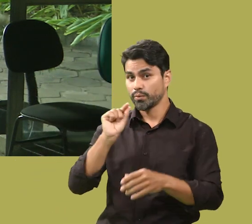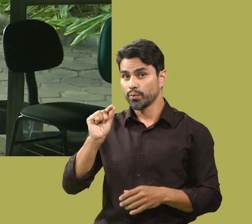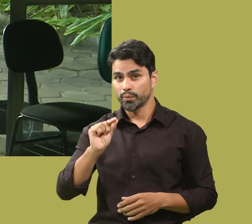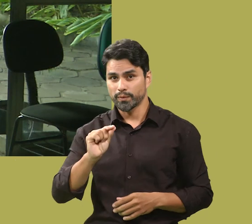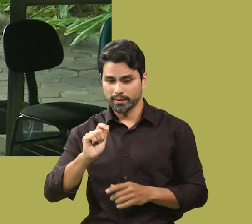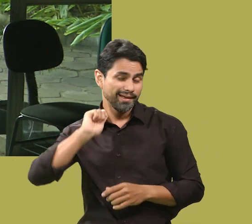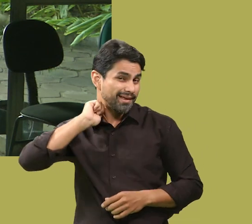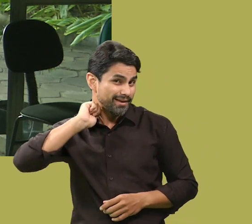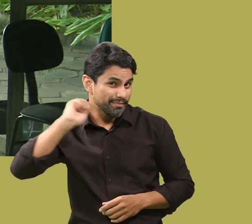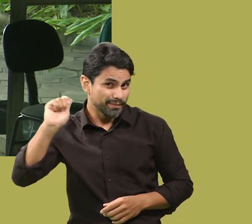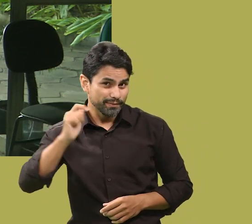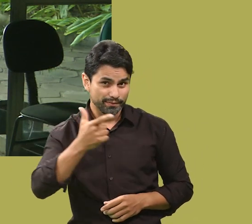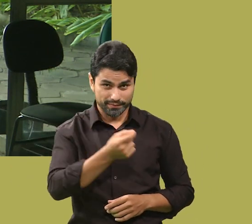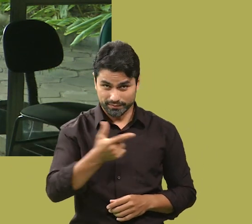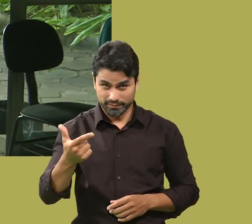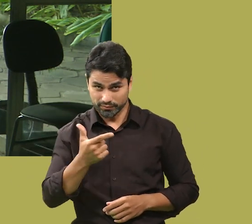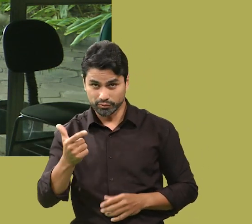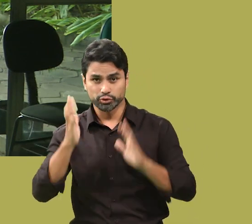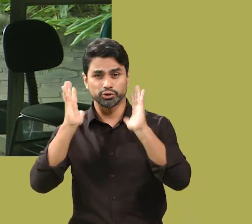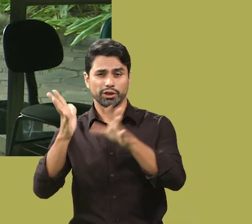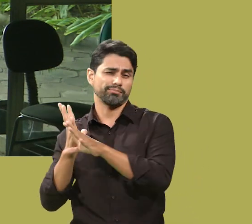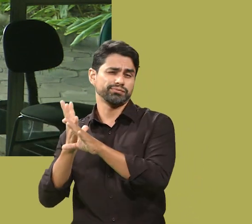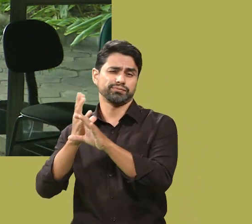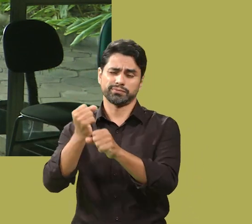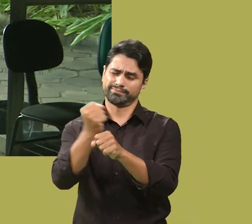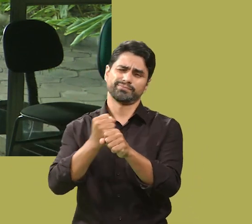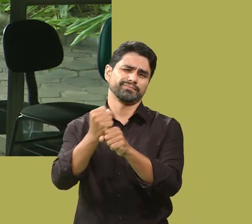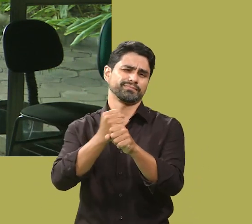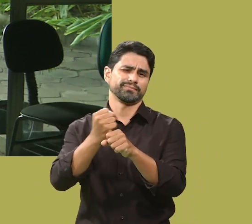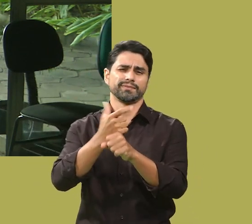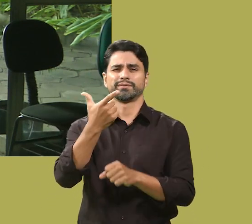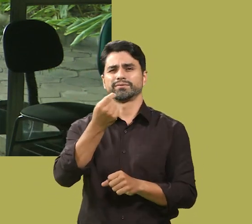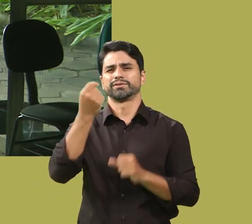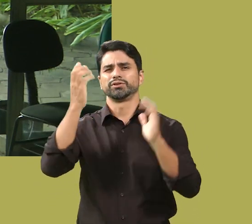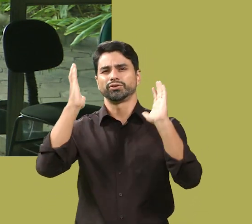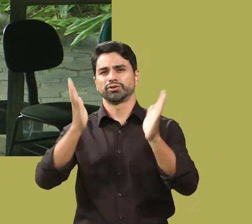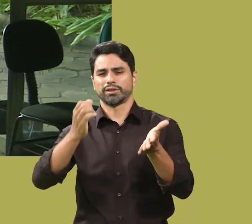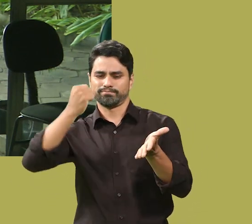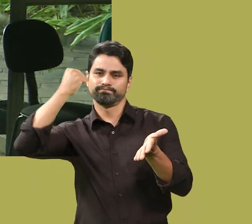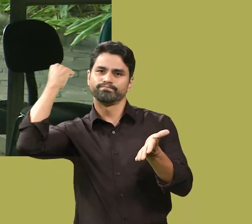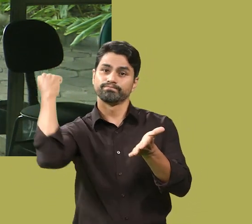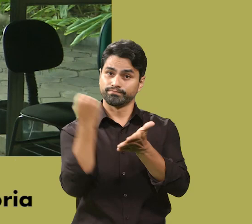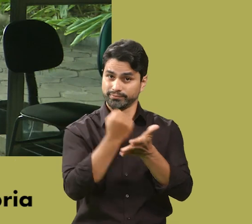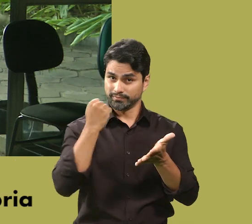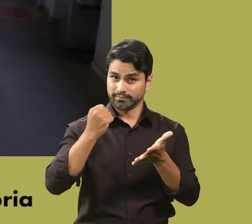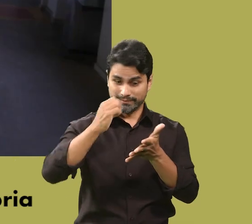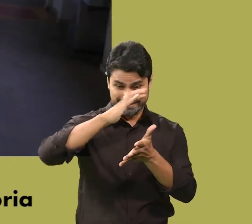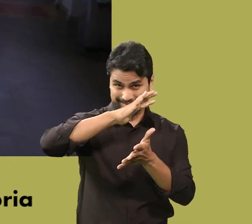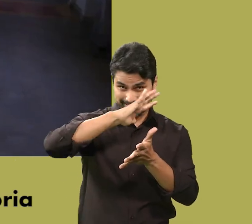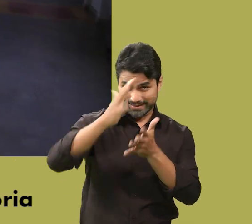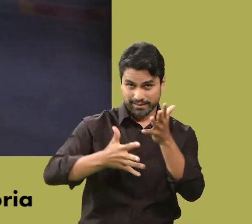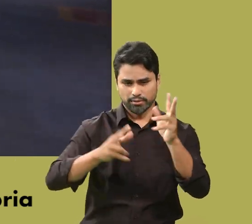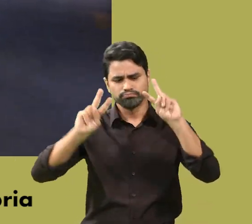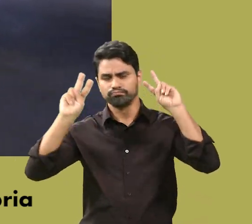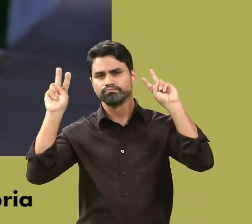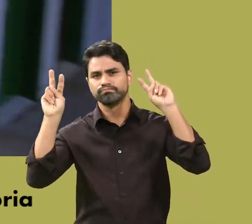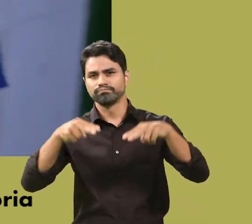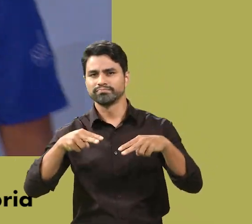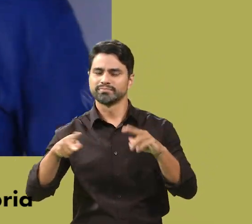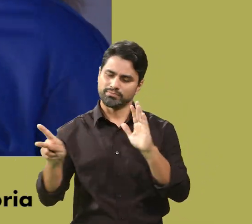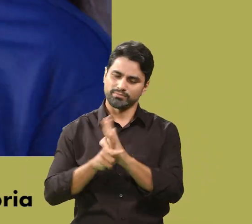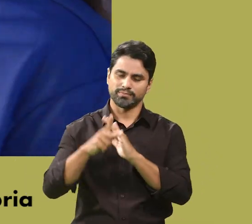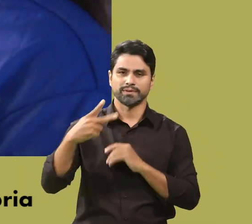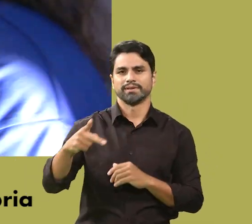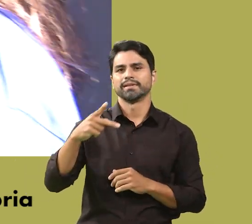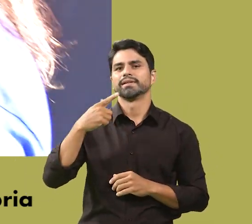Em abril de 2022, a comunidade surda celebra uma grande conquista. São 20 anos em que